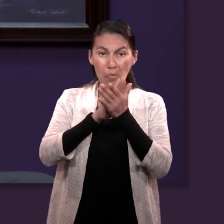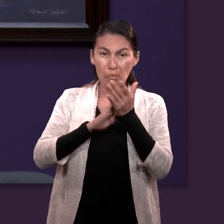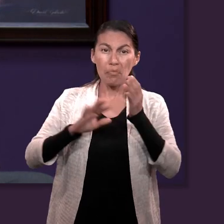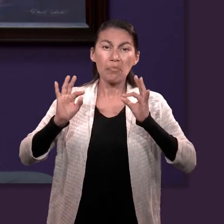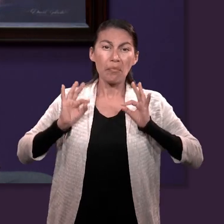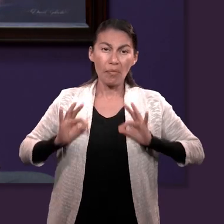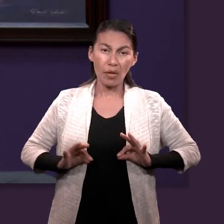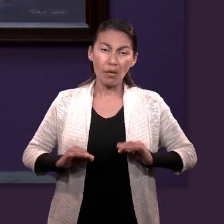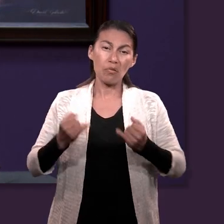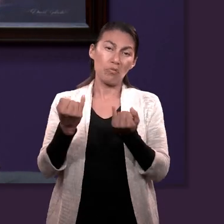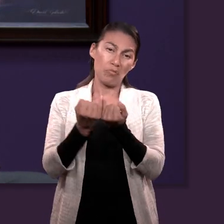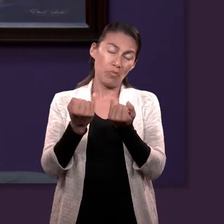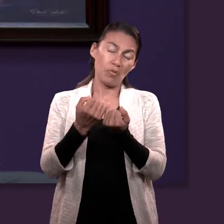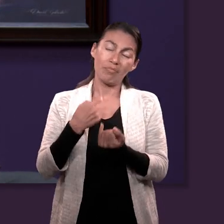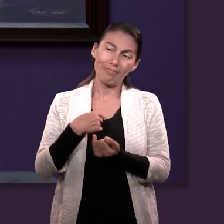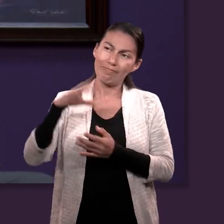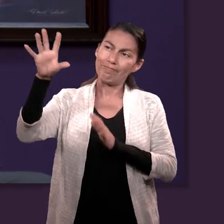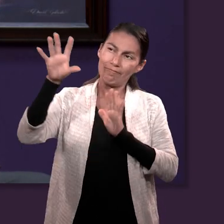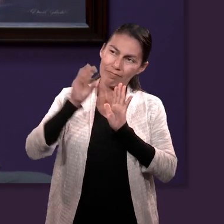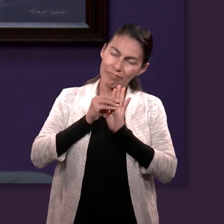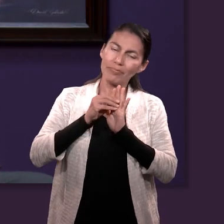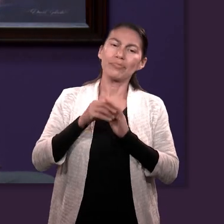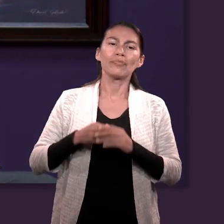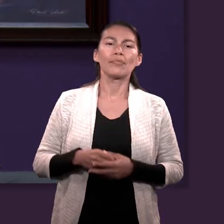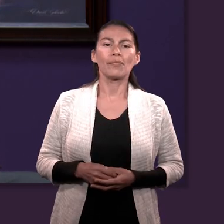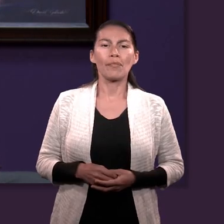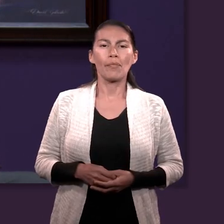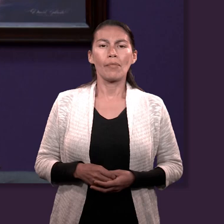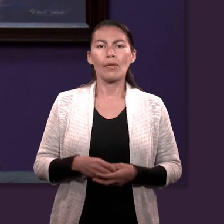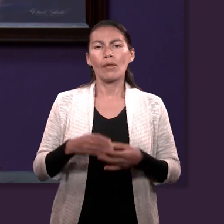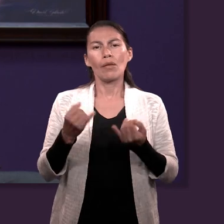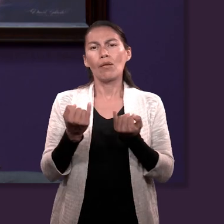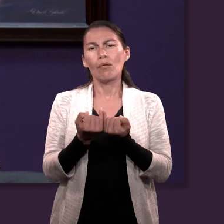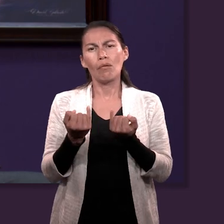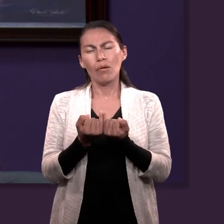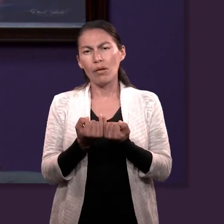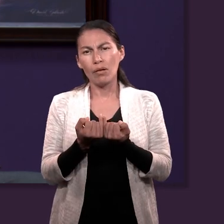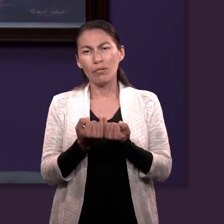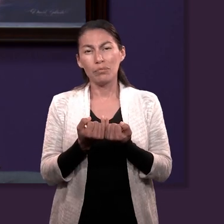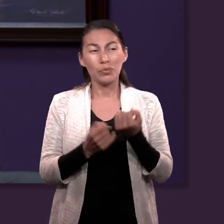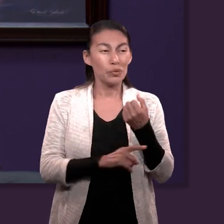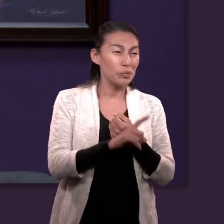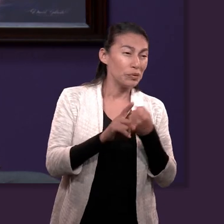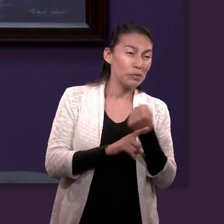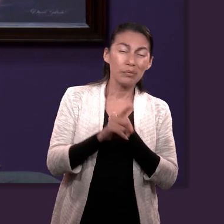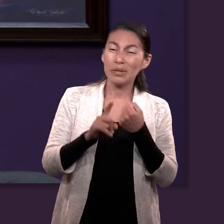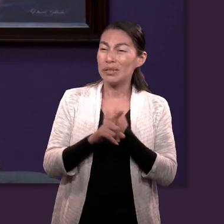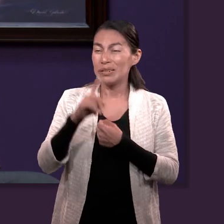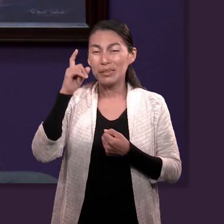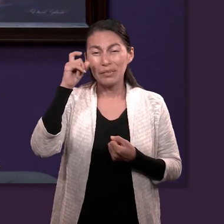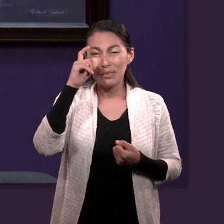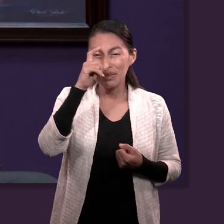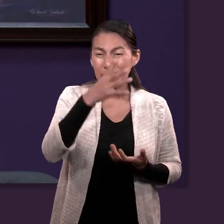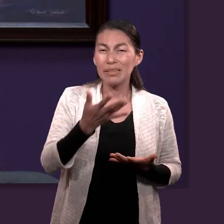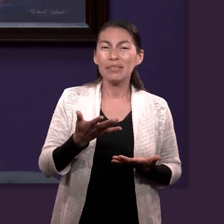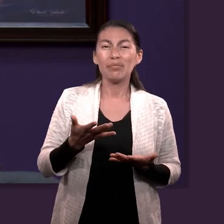mansos como él fue, ¿no? Y también en que las dificultades que enfrentemos pueden